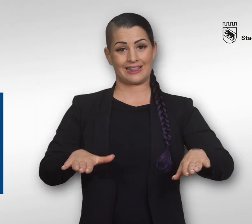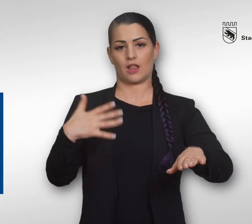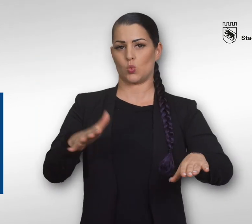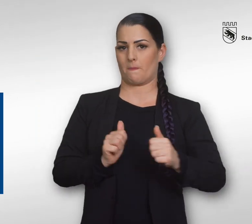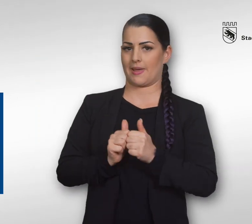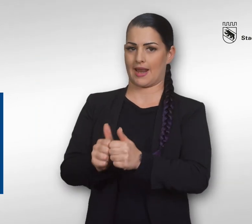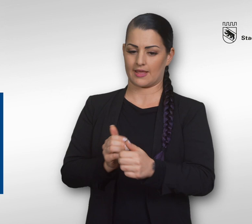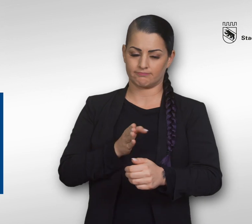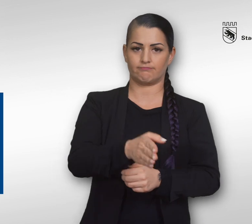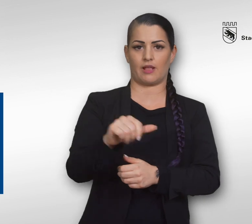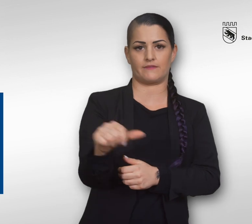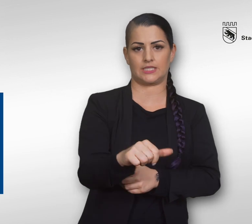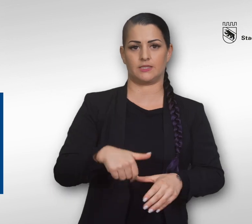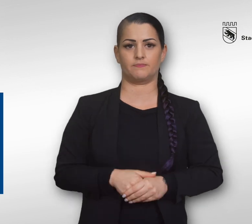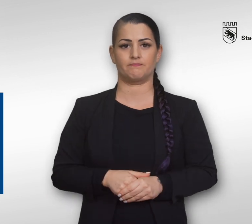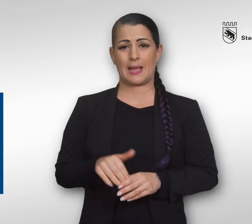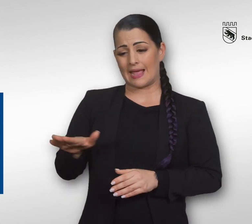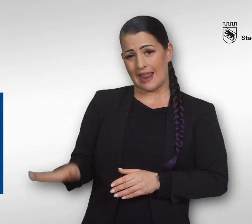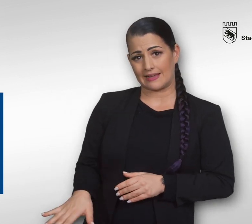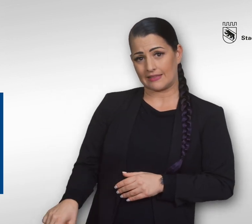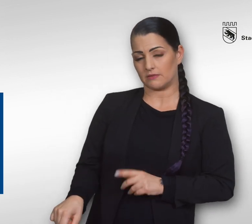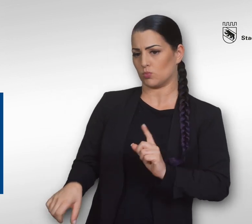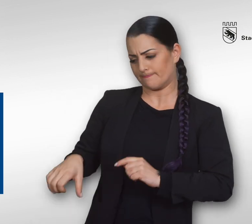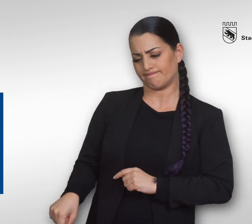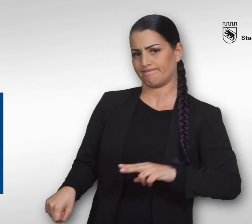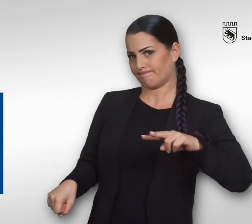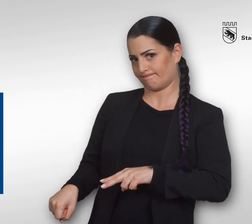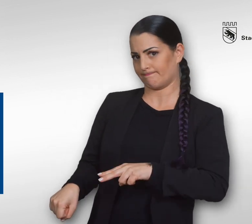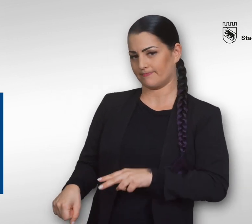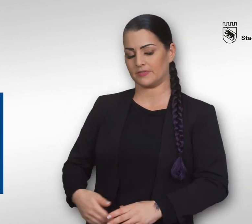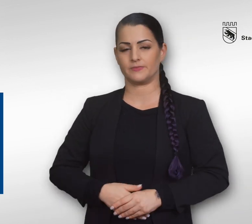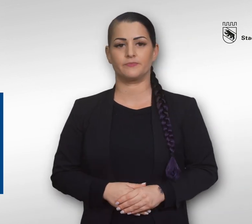Kinder nur begleitet ans Wasser lassen. Kleine Kinder in Griffnähe beaufsichtigen.